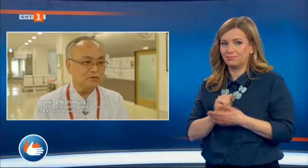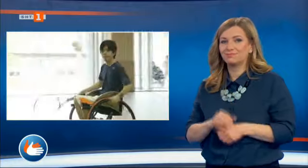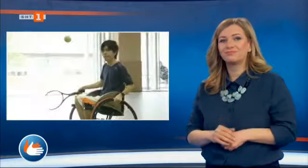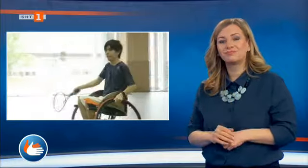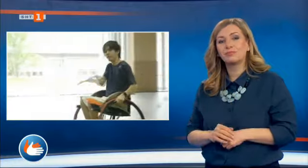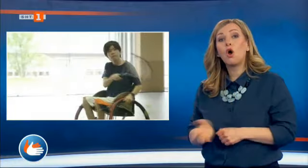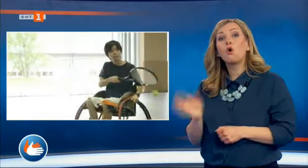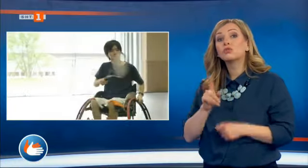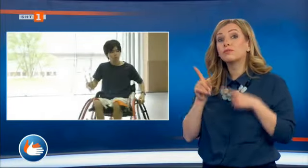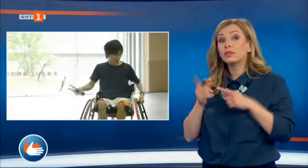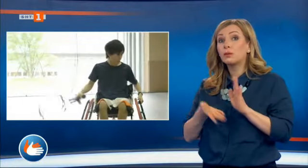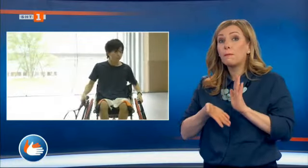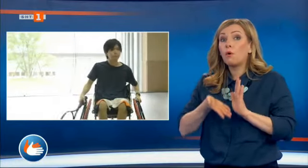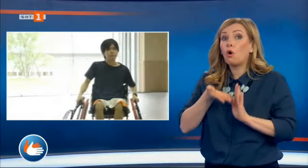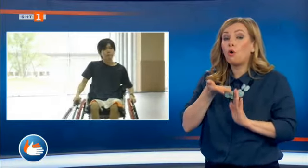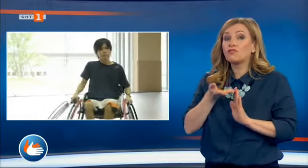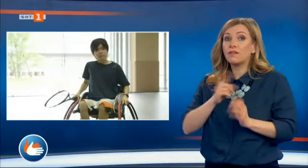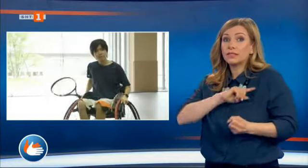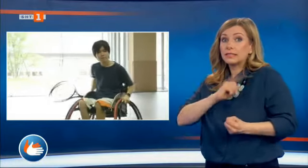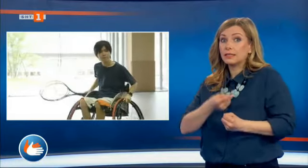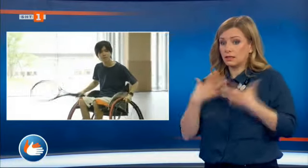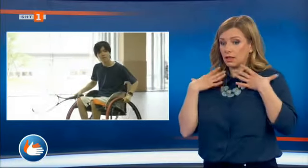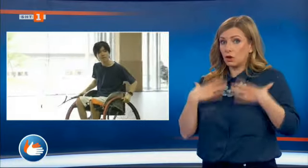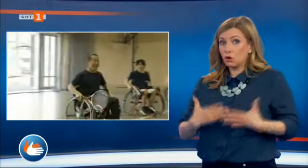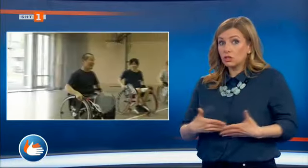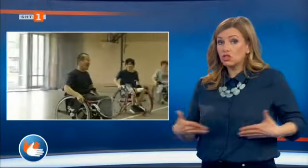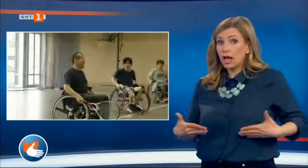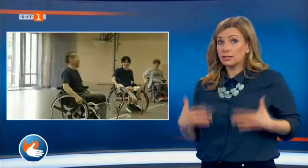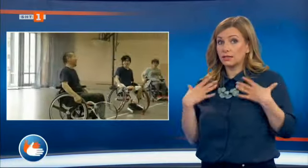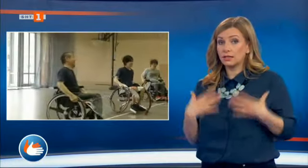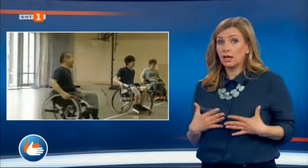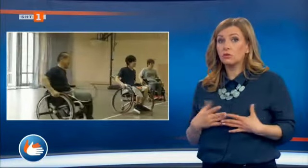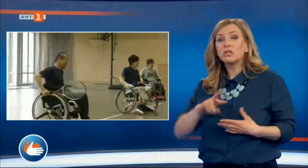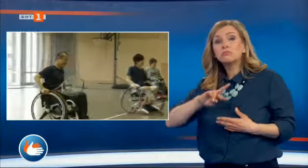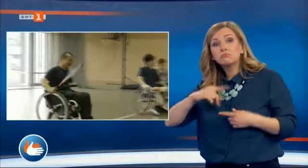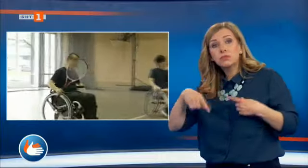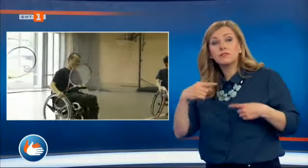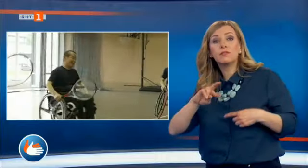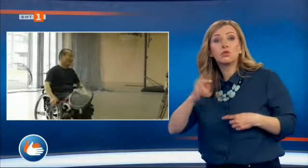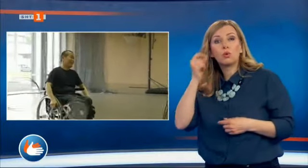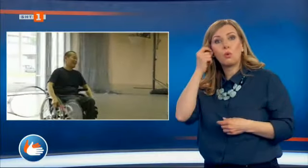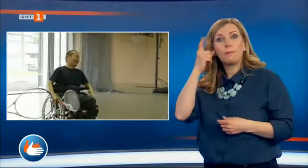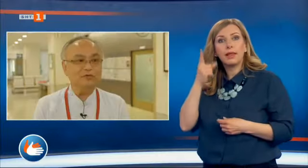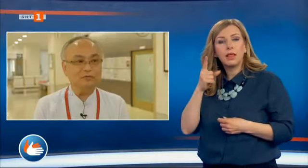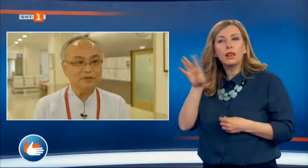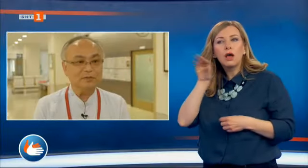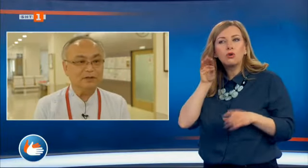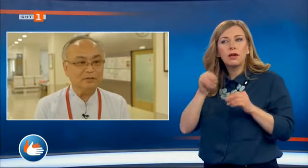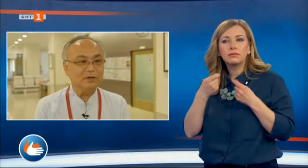Освен, че повишават силата на горната част на тялото, те развиват и други умения и се научават да правят различни неща, въпреки че са приковани в инвалидните